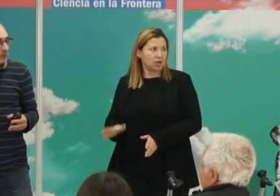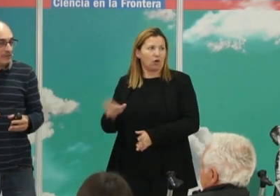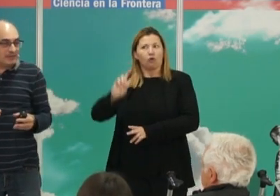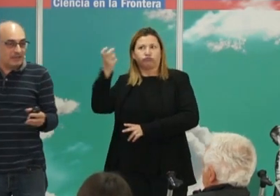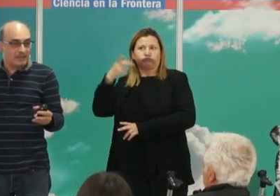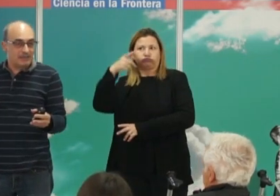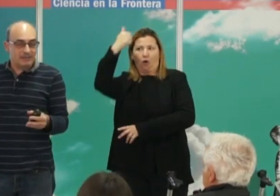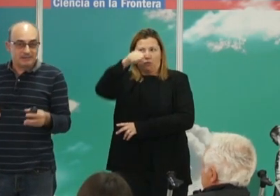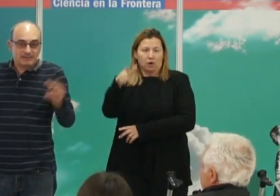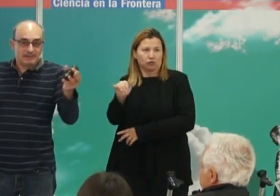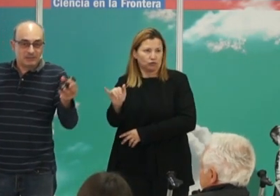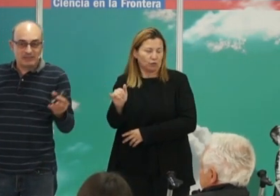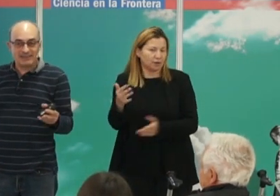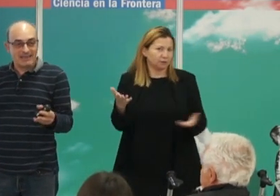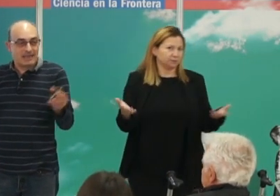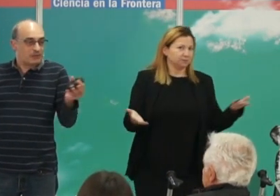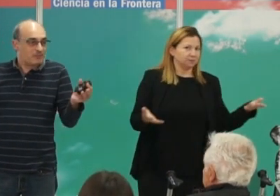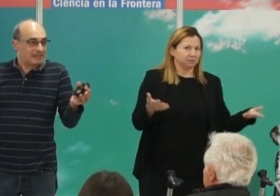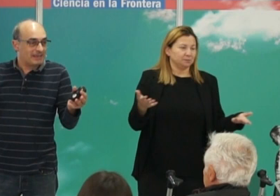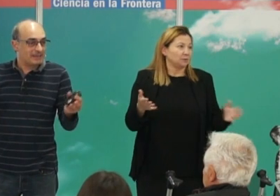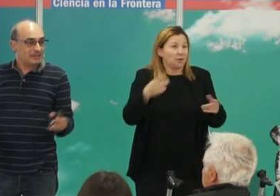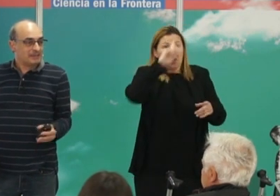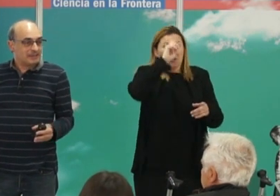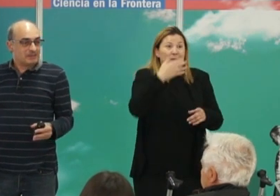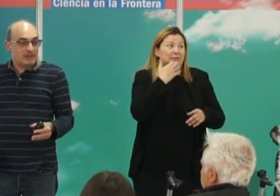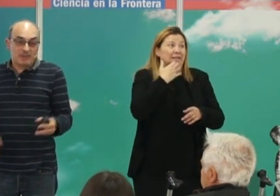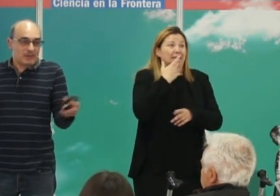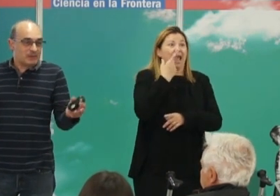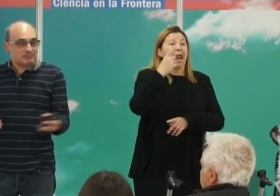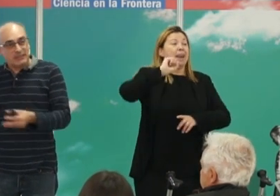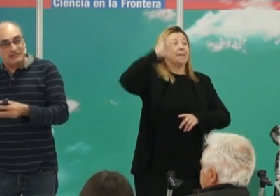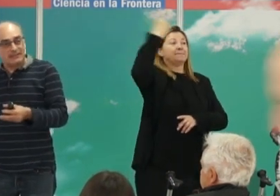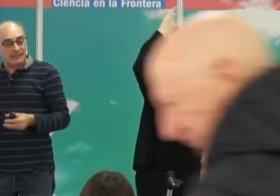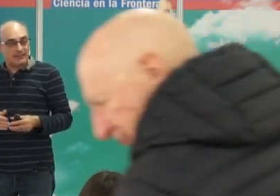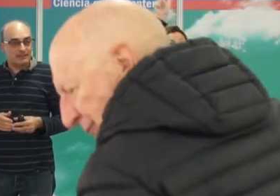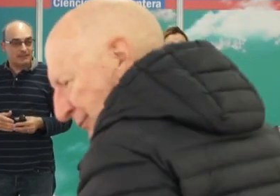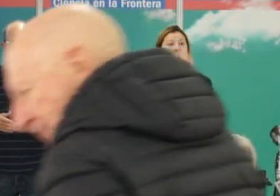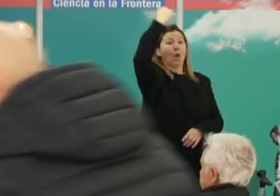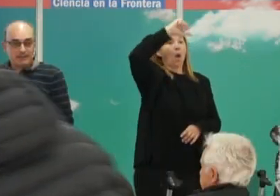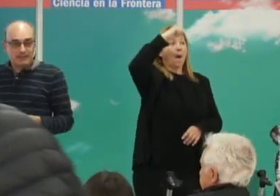a lo mejor, pues, no sé, engañaron al patriarca, o a lo mejor, pues,